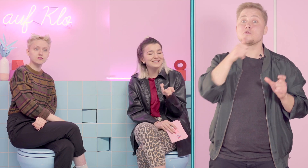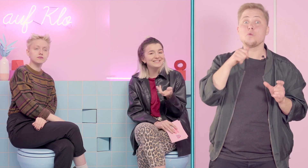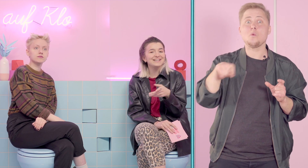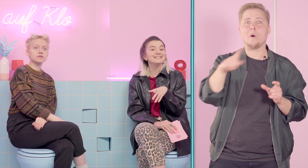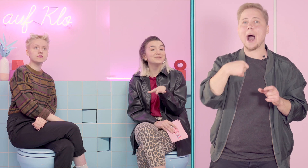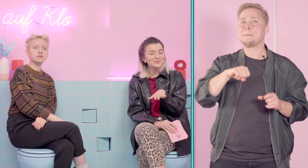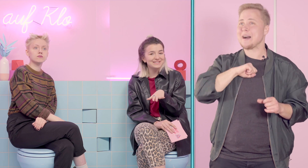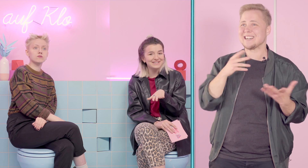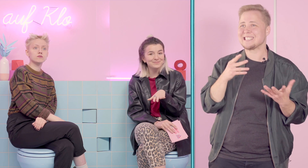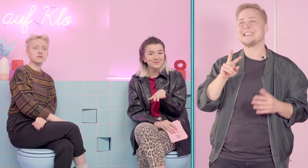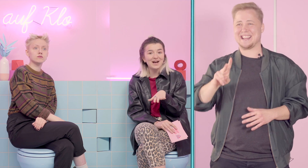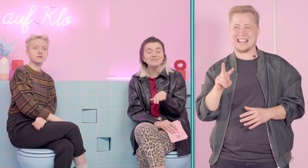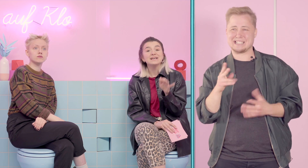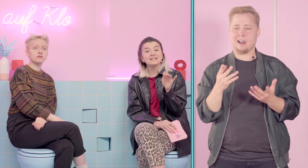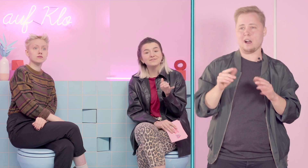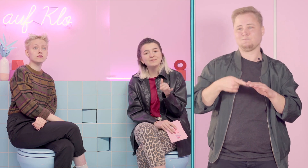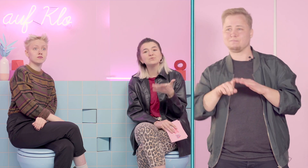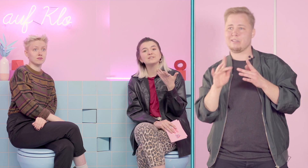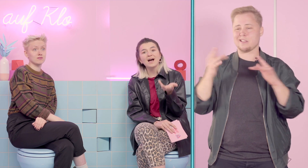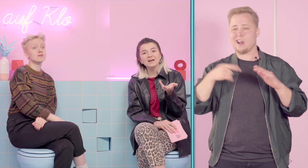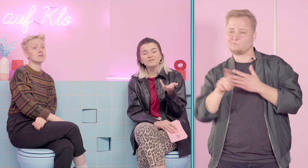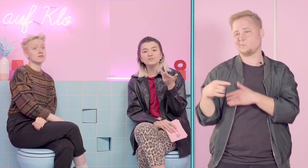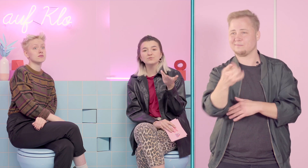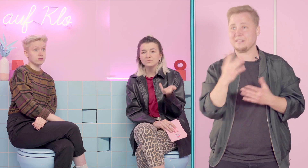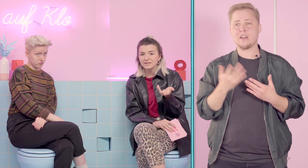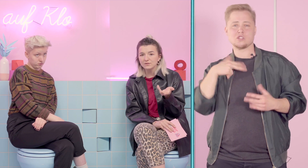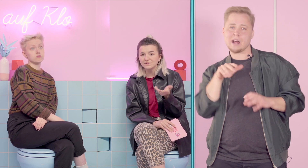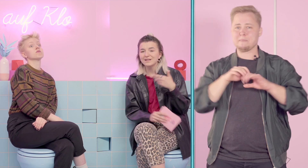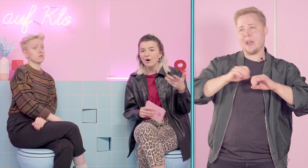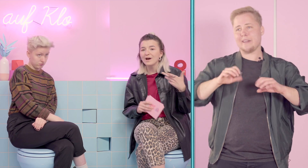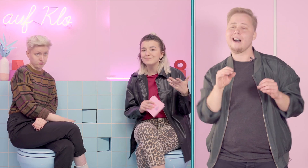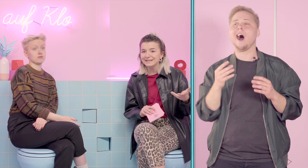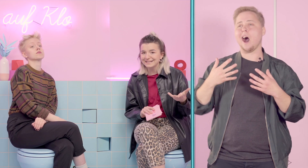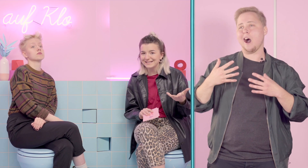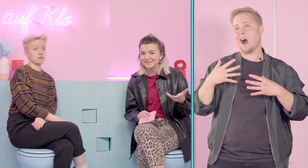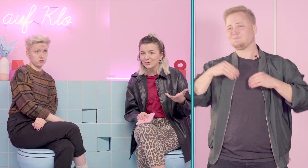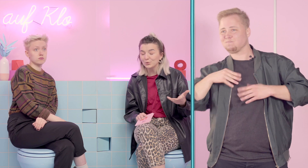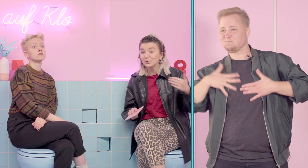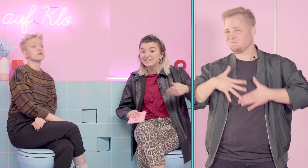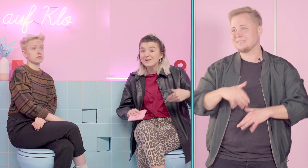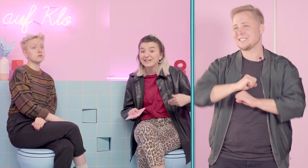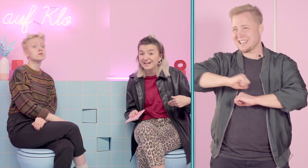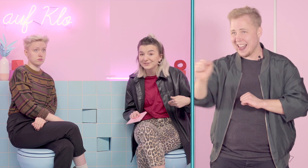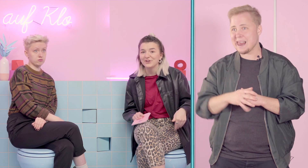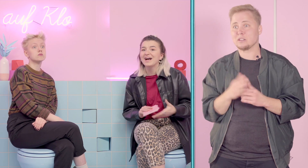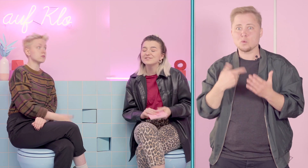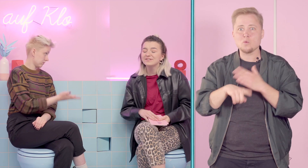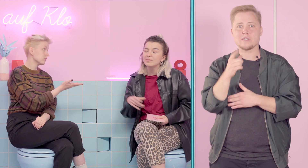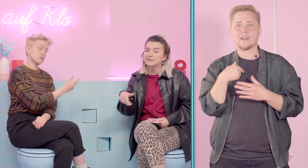Digitalisierung miterleben zu haben, dass wir mit unserer Art, wie wir Social Media nutzen, auch einen Beitrag leisten können und selber lernen können. Also wenn wir bei